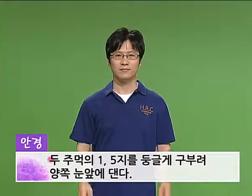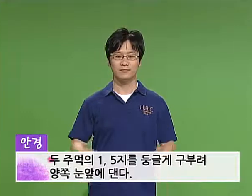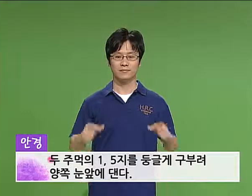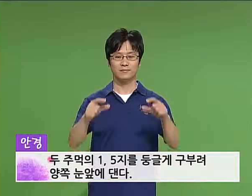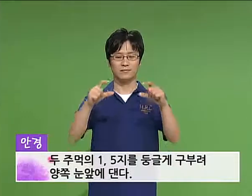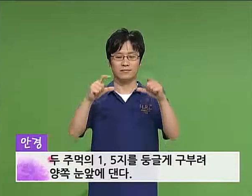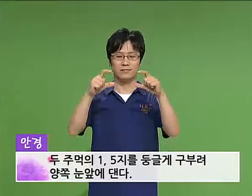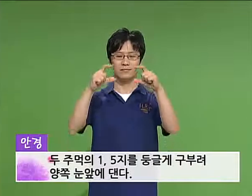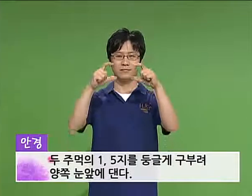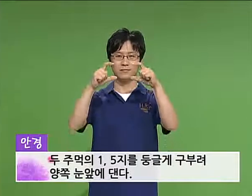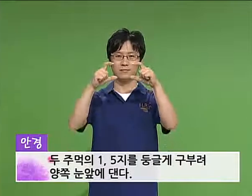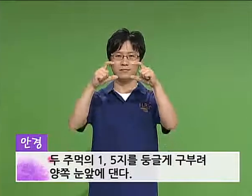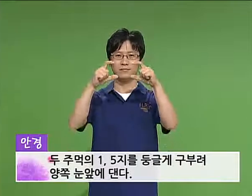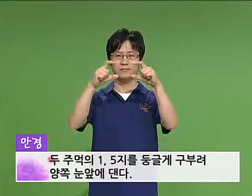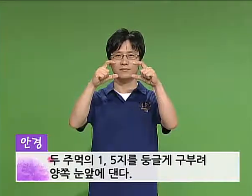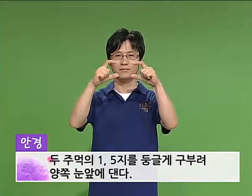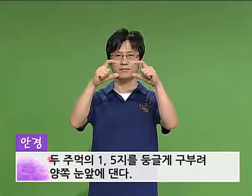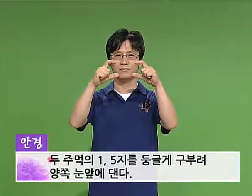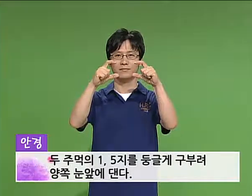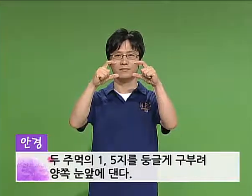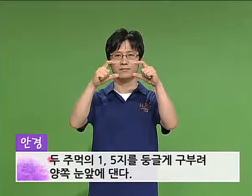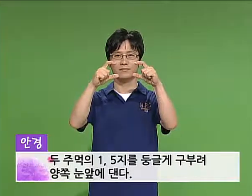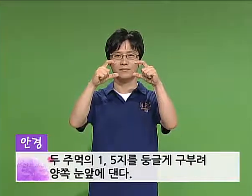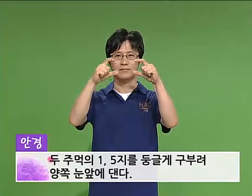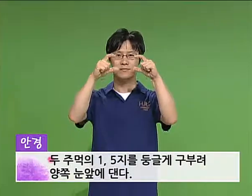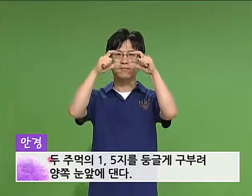둥글게 구부려 양쪽 눈앞에 댑니다.